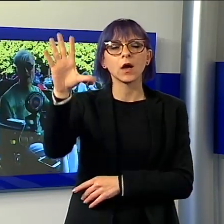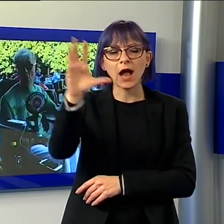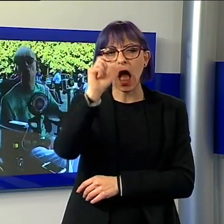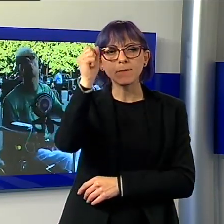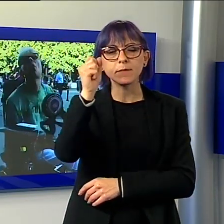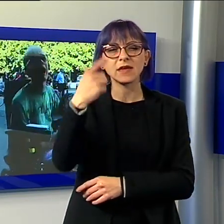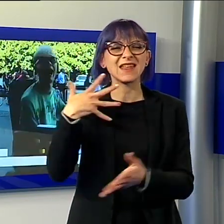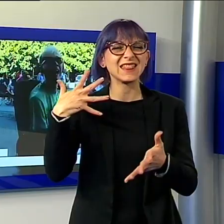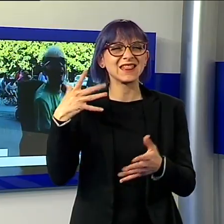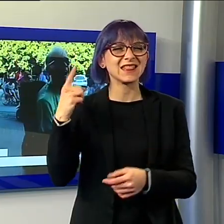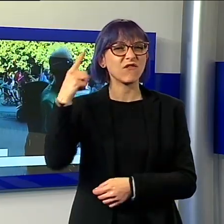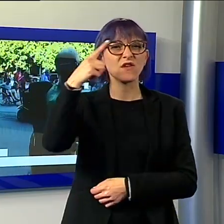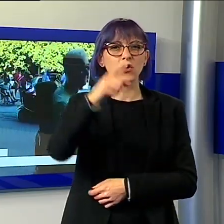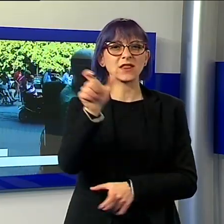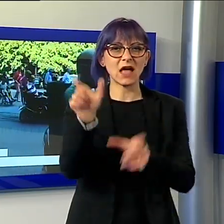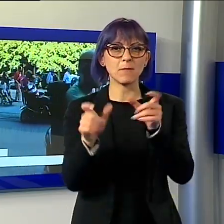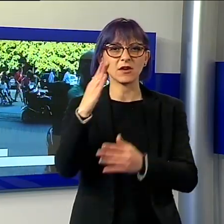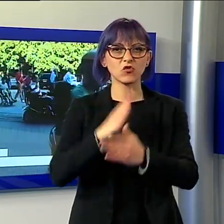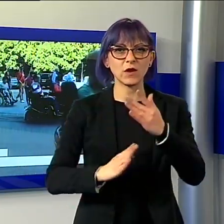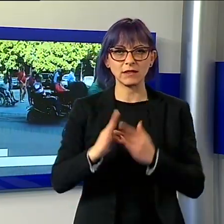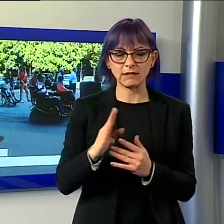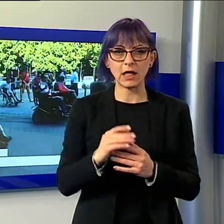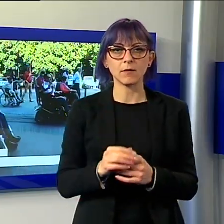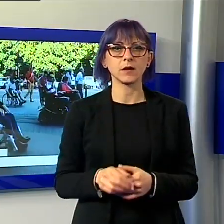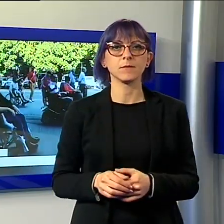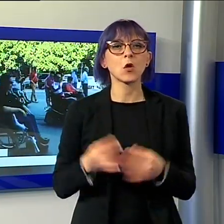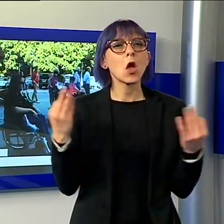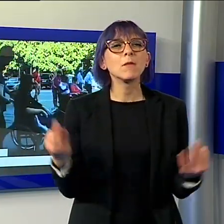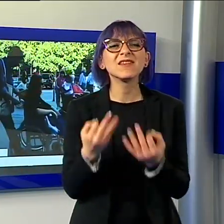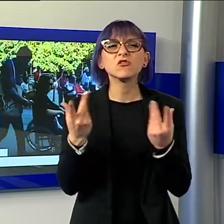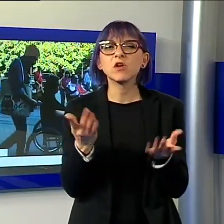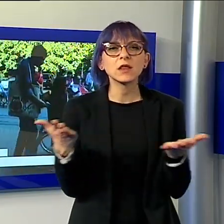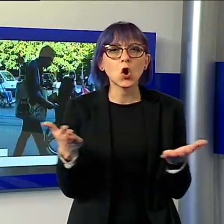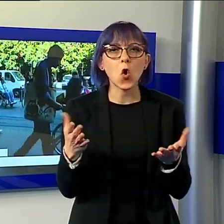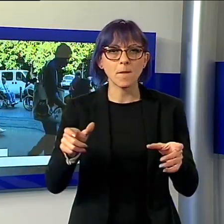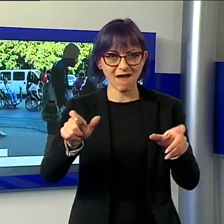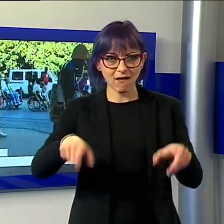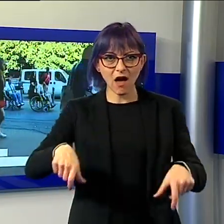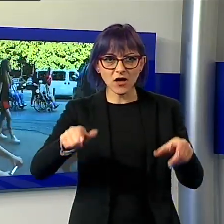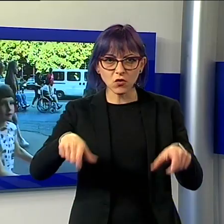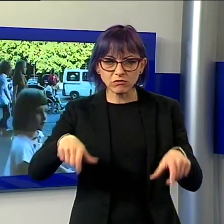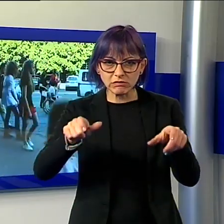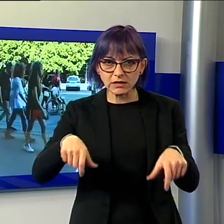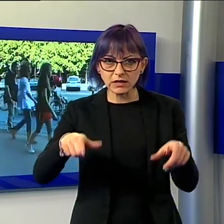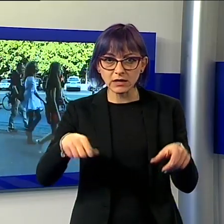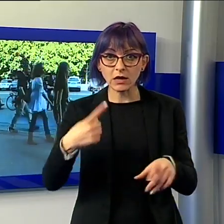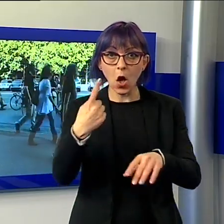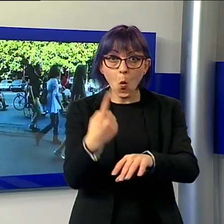passeggiata in carrozzina per capire cosa significa incontrare da disabili le barriere architettoniche, vivendo per un'ora in prima persona questa